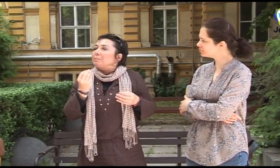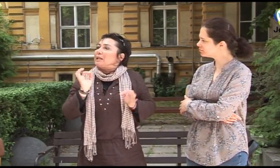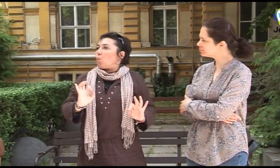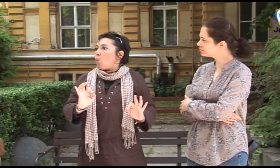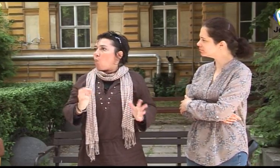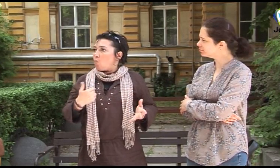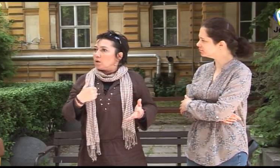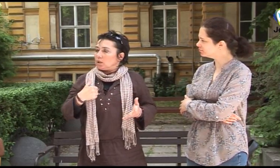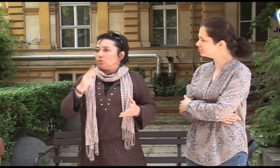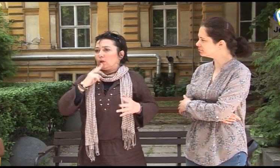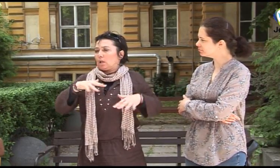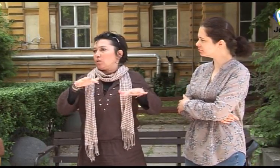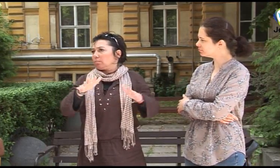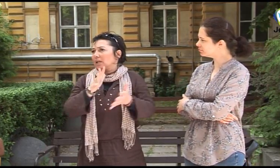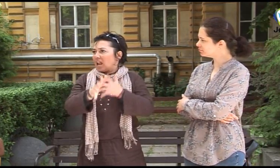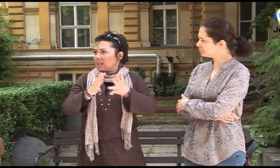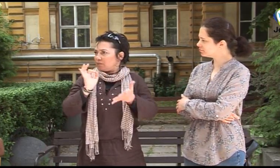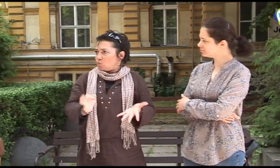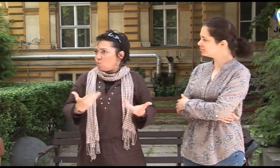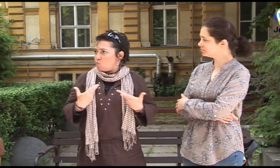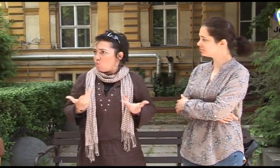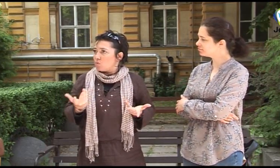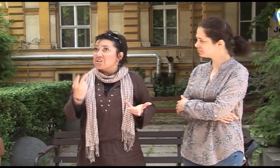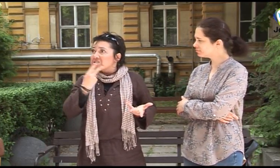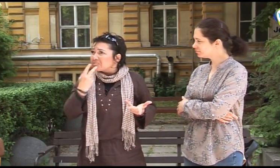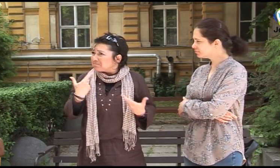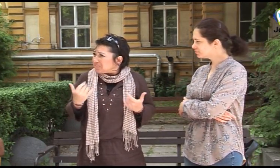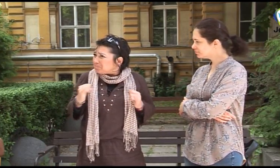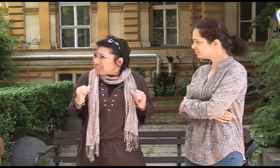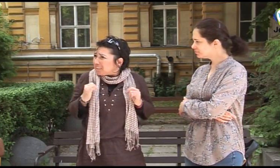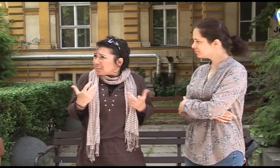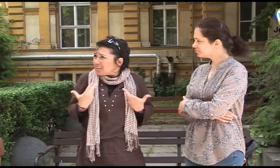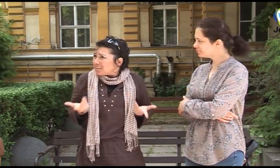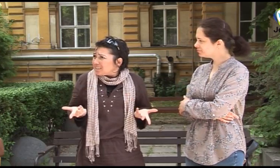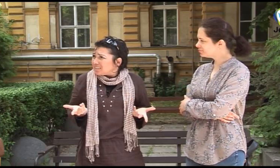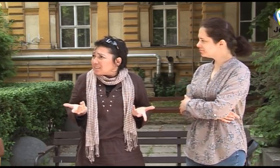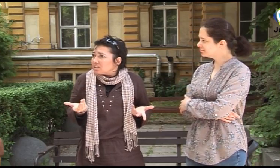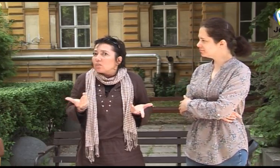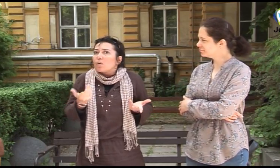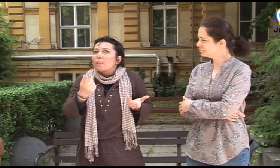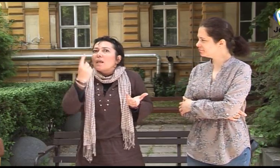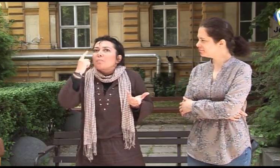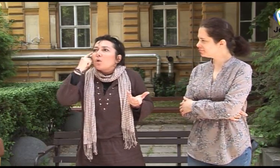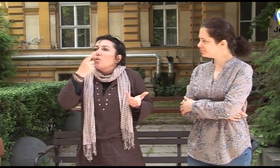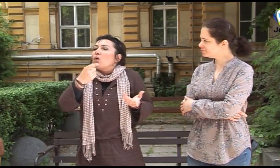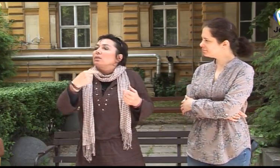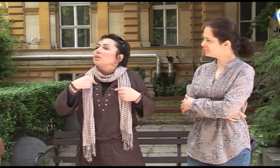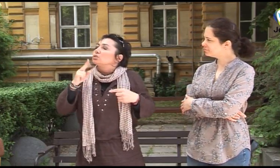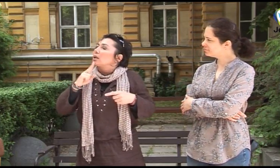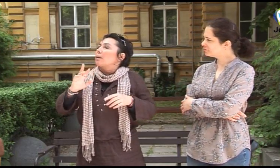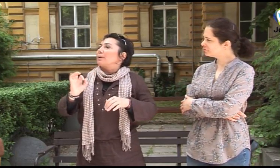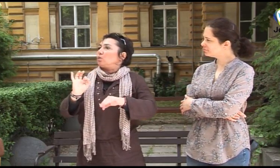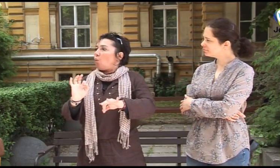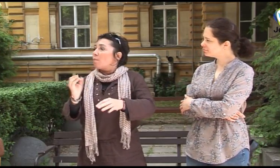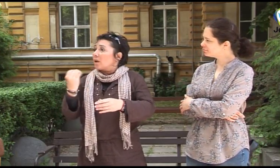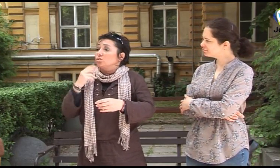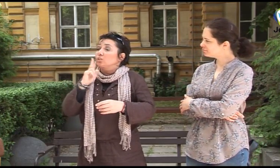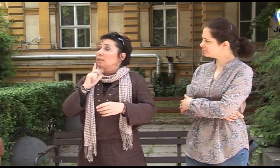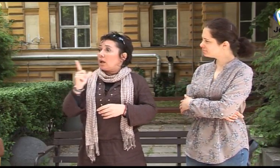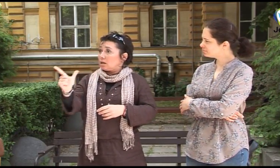hogy nekünk ez miért jó. A siketeknek a jelnyelv a fontos, nekünk az orális annyira nem. A